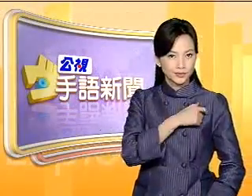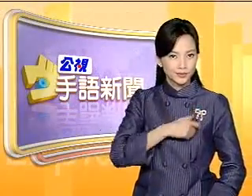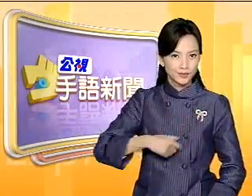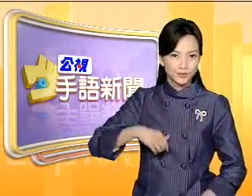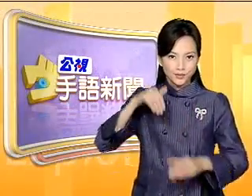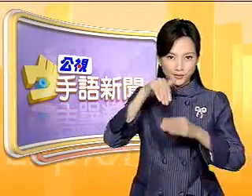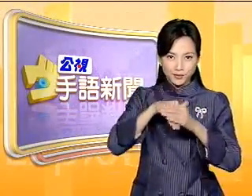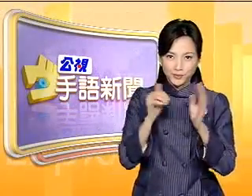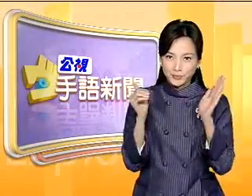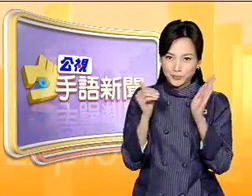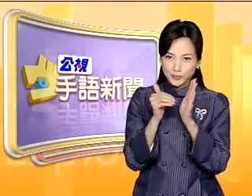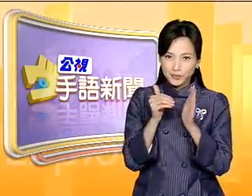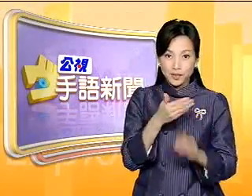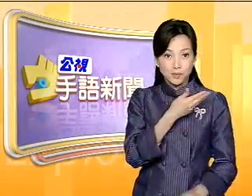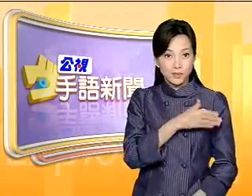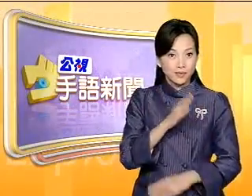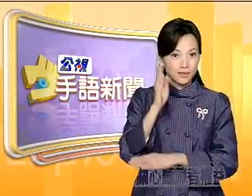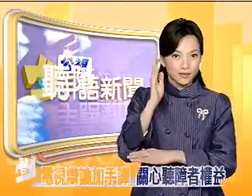吝赞